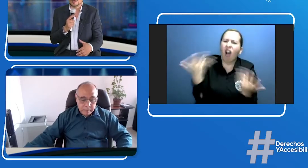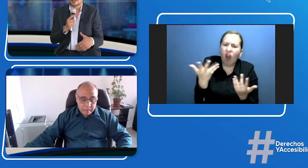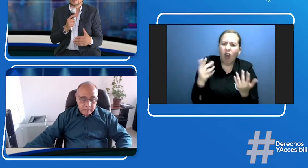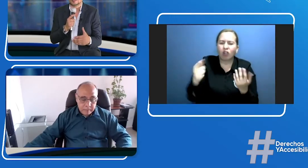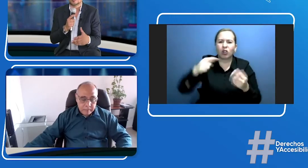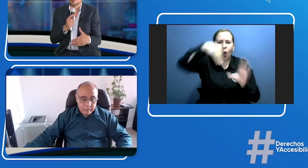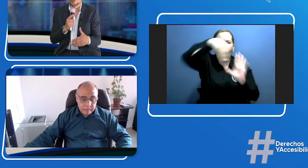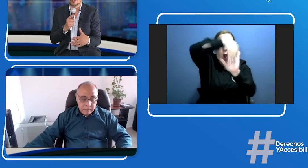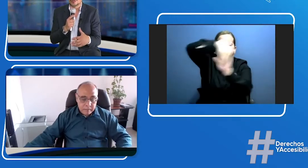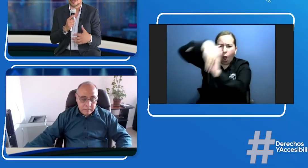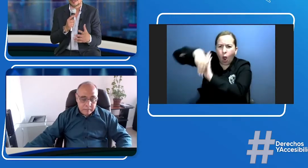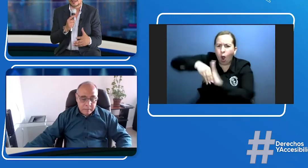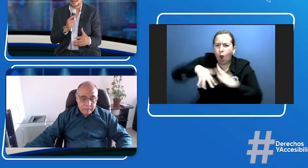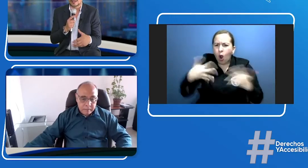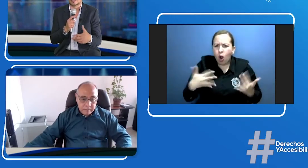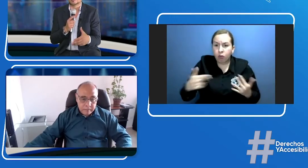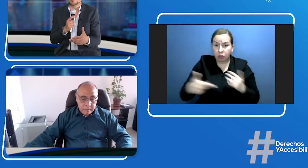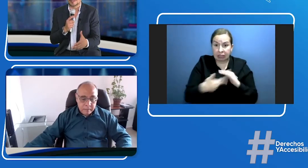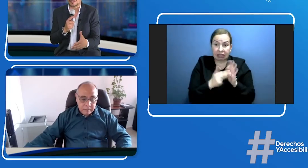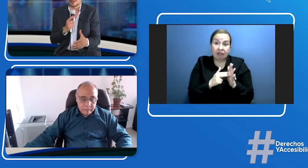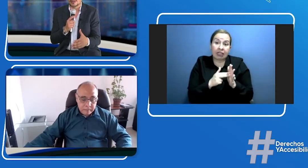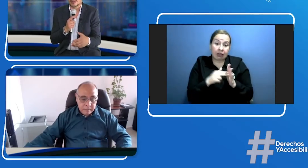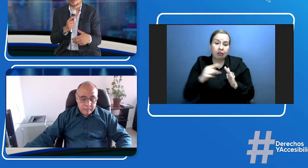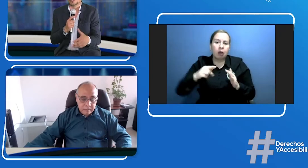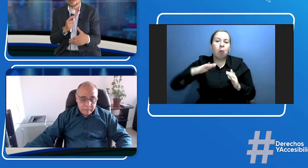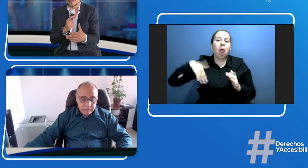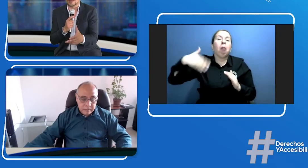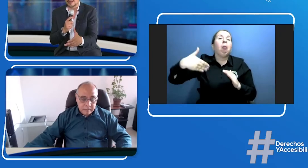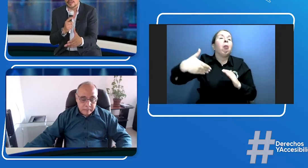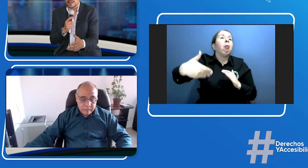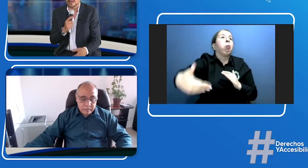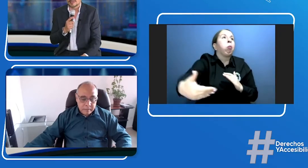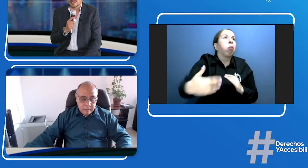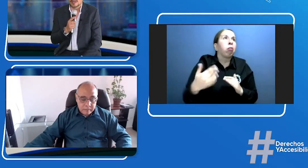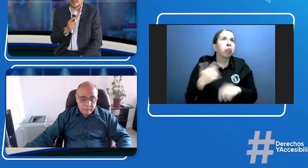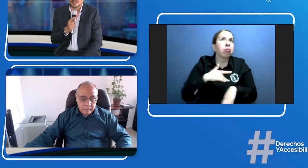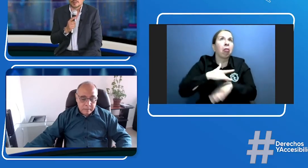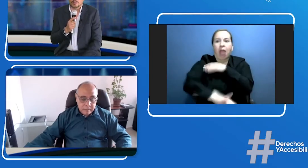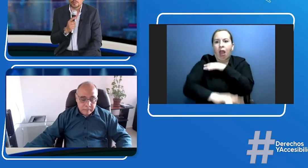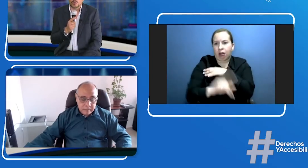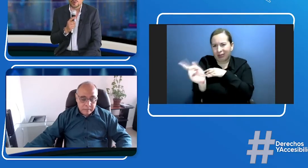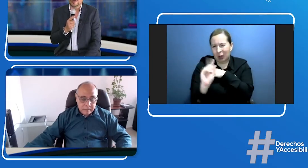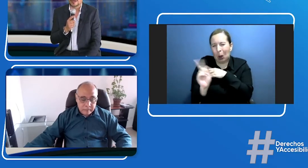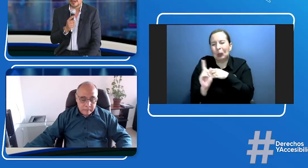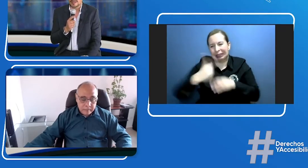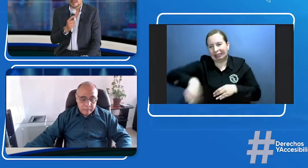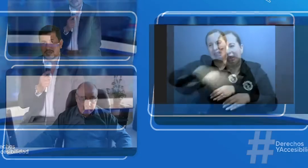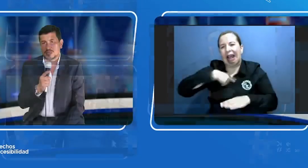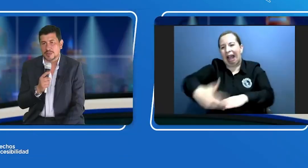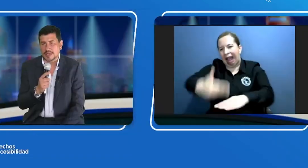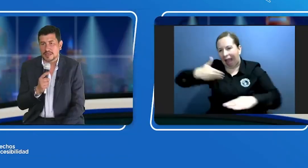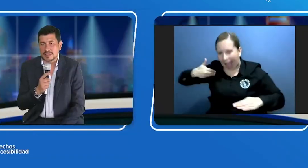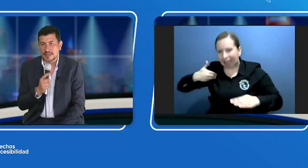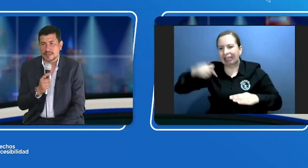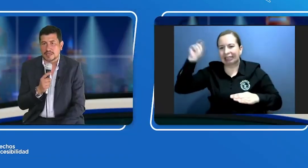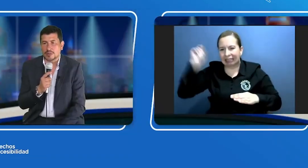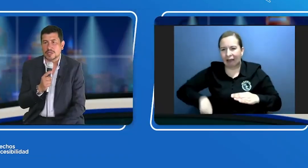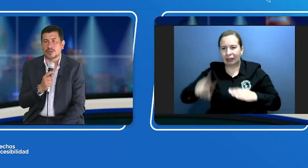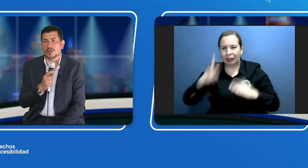tardar mucho en entender qué está pasando y no llegar tarde a esa nueva realidad de las pantallas que se está viviendo entonces